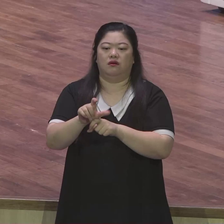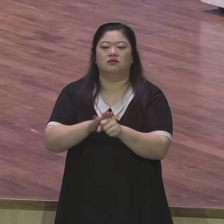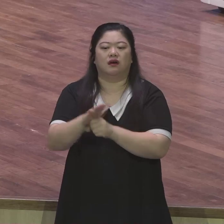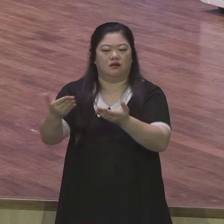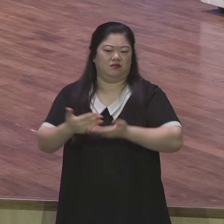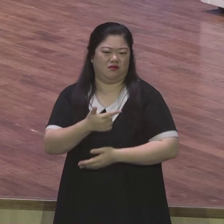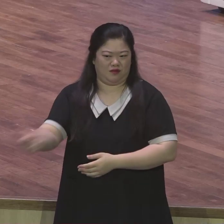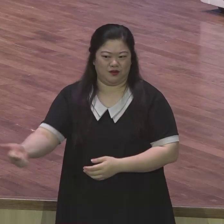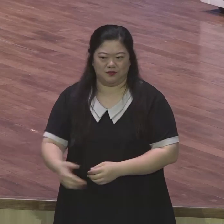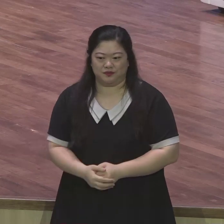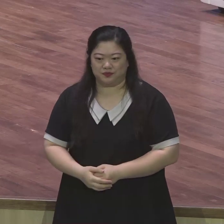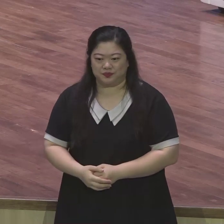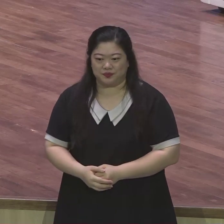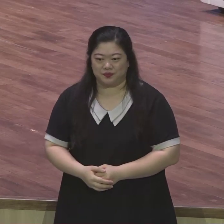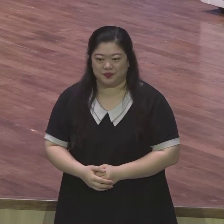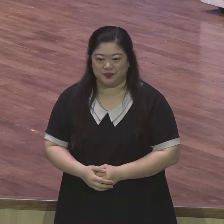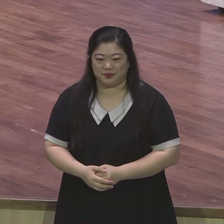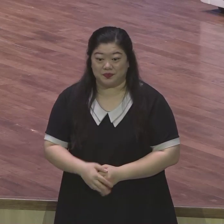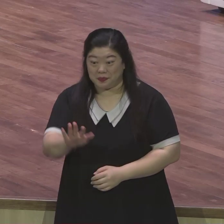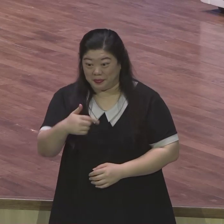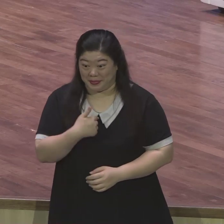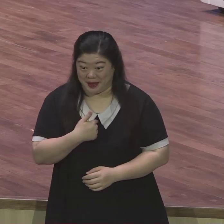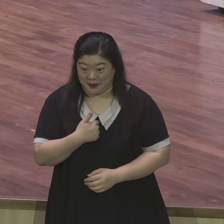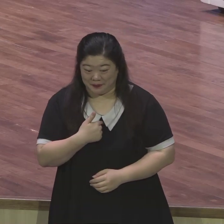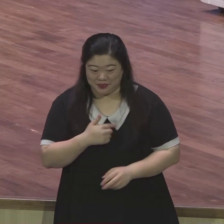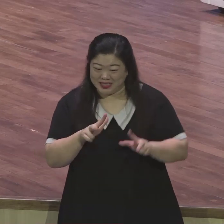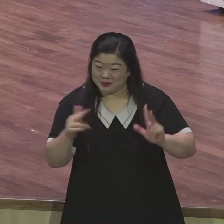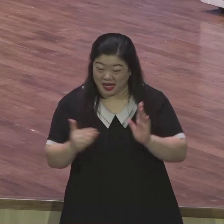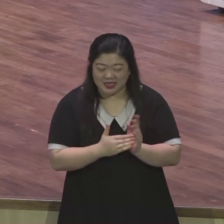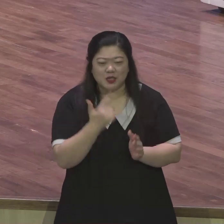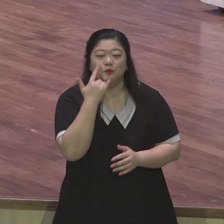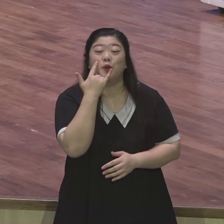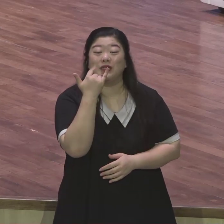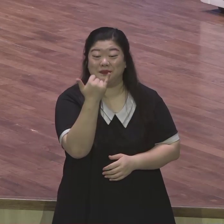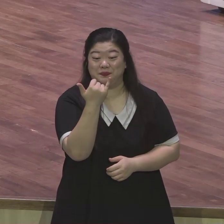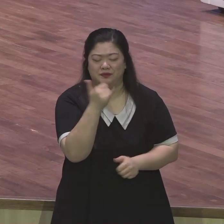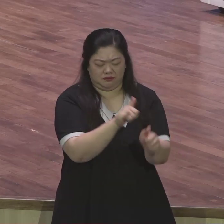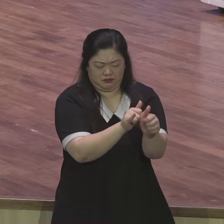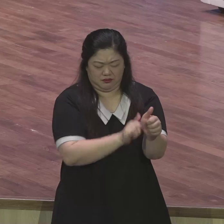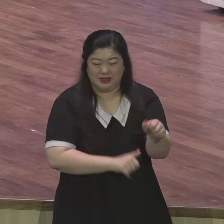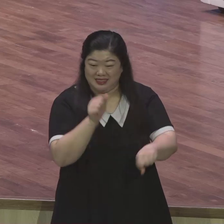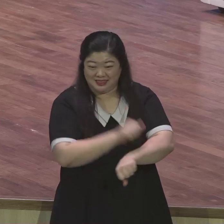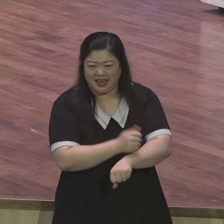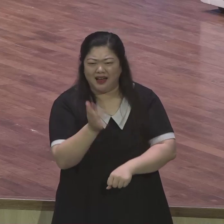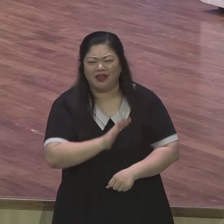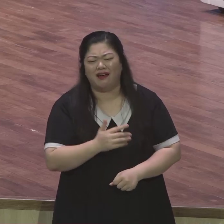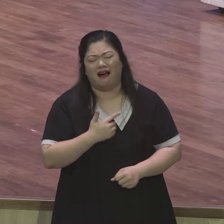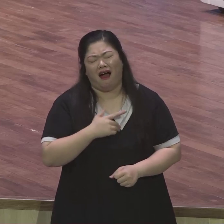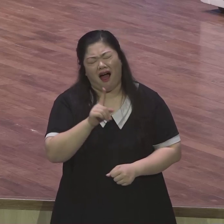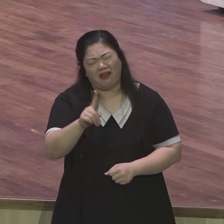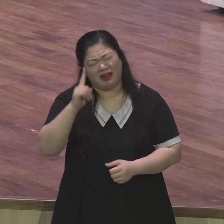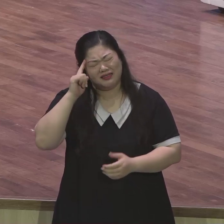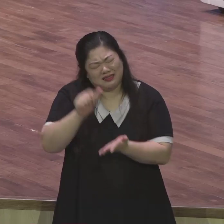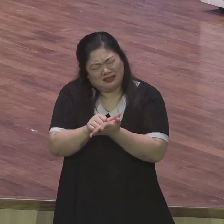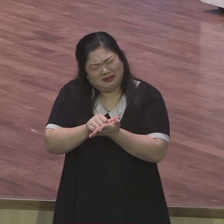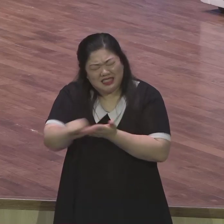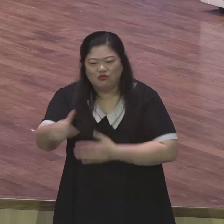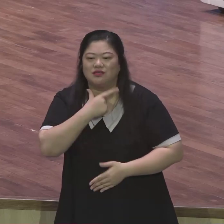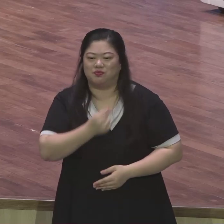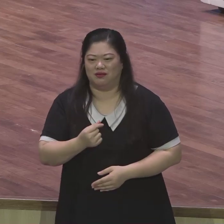제가 부모님께 지금까지 나름대로 잘 했는데 제가 지우고 싶은 기억이 딱 하나가 있어요 지금도 생각해도 참 죄송한